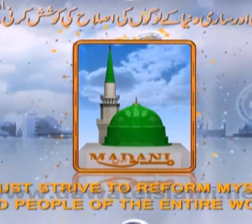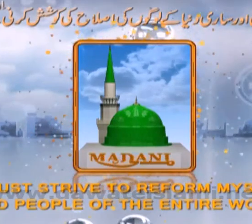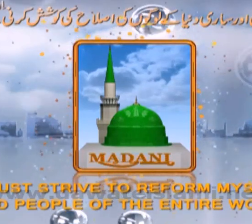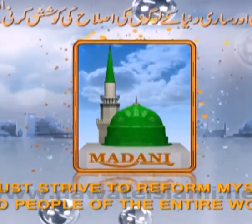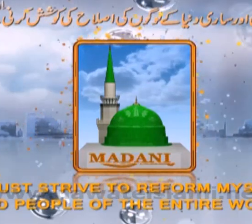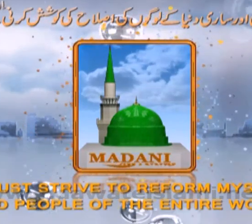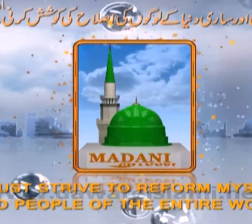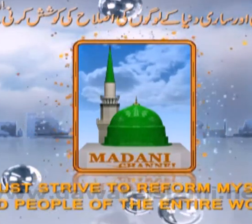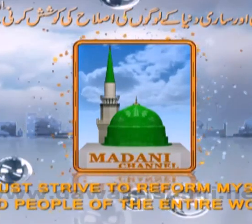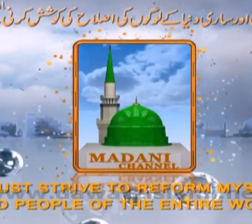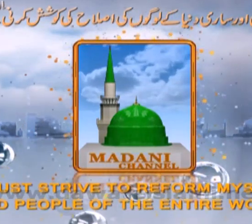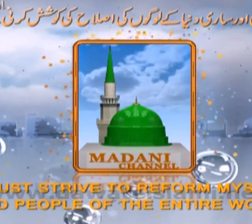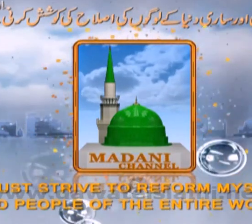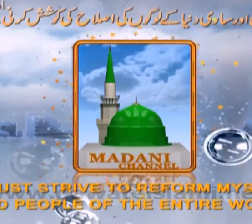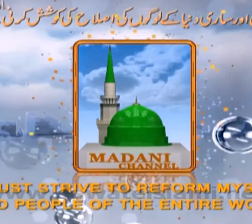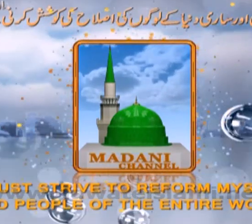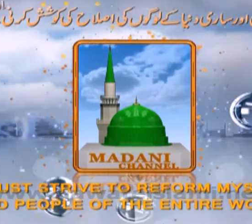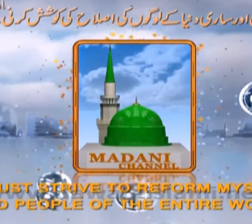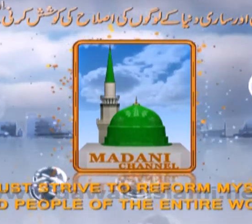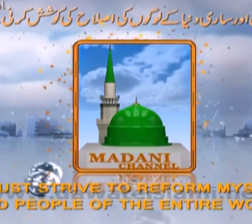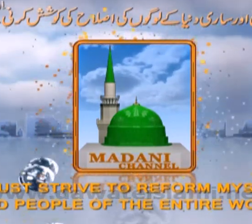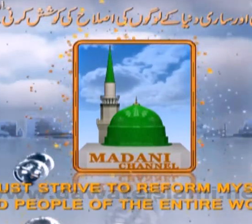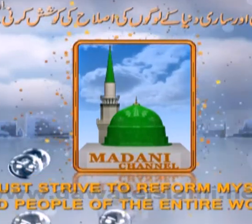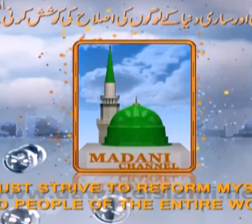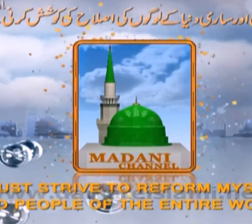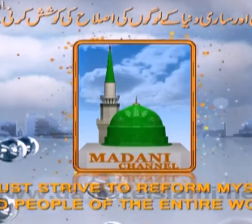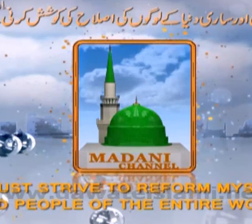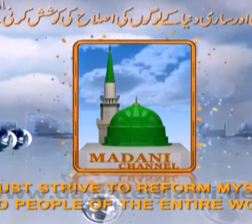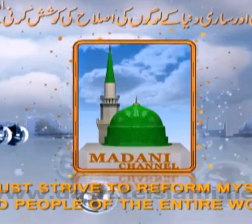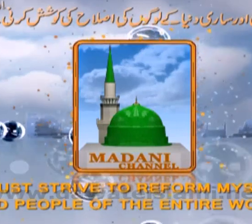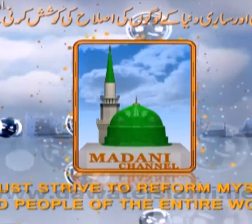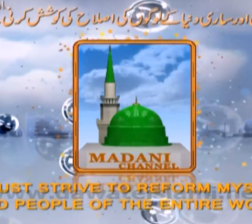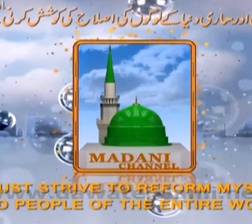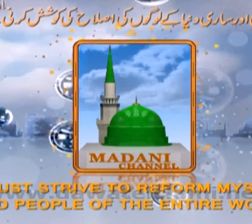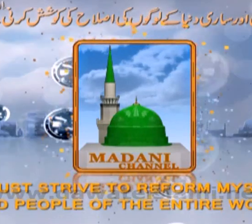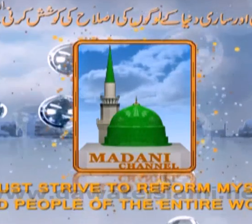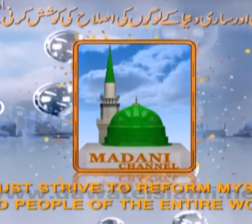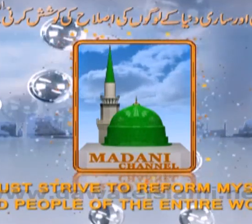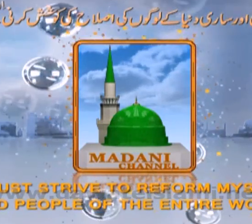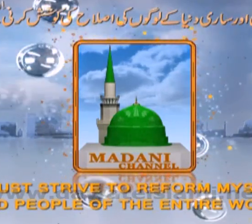لوگوں کی سلاح کی کوشش کر رہی ہے انشاءاللہ عزا جل